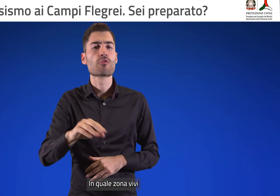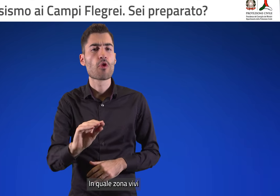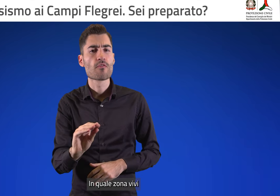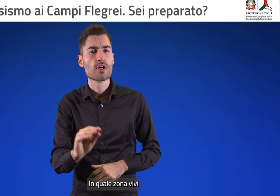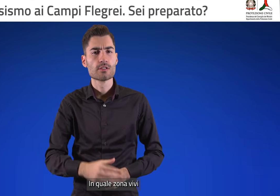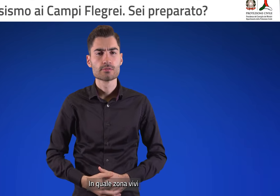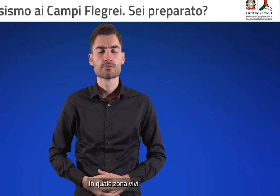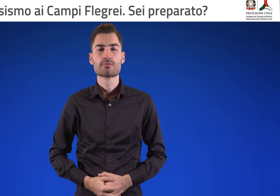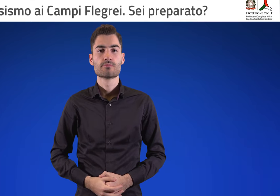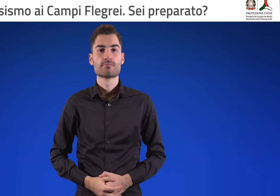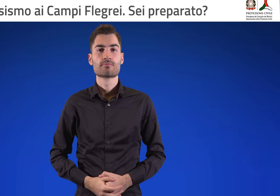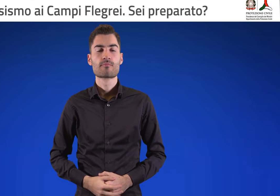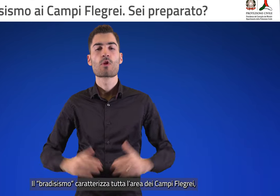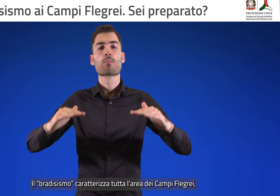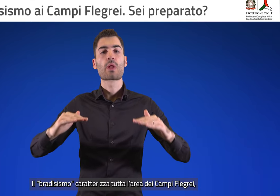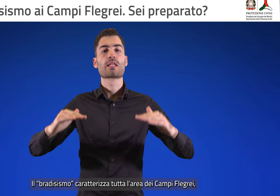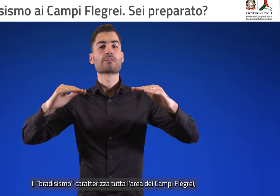In quale zona vivi?